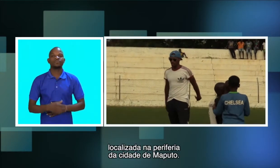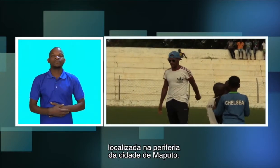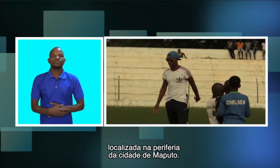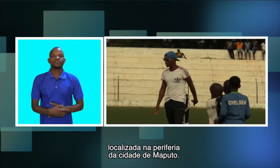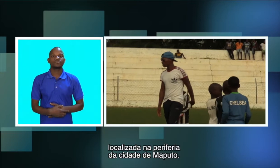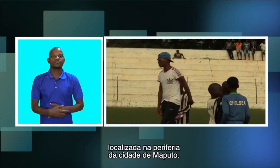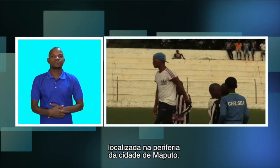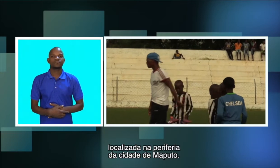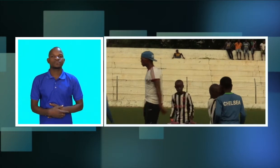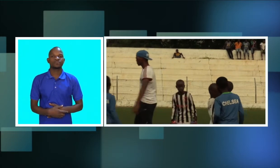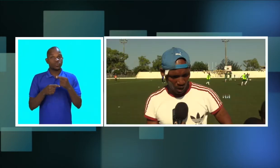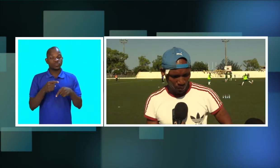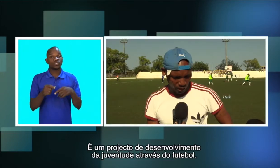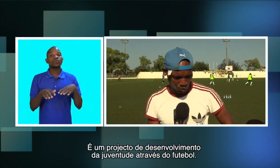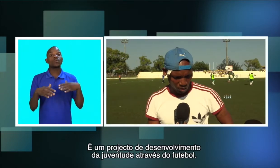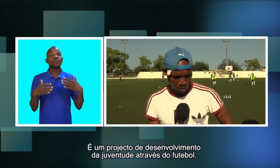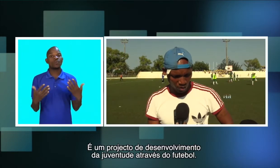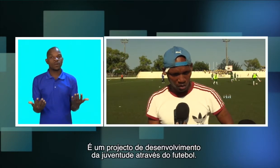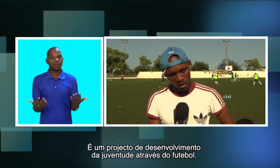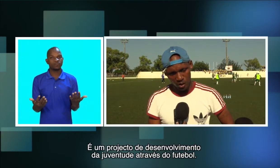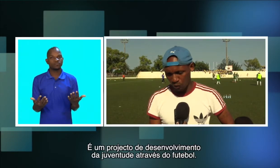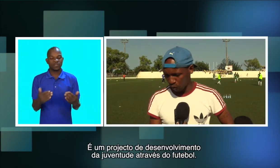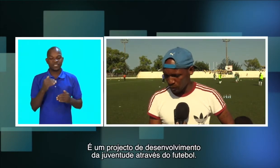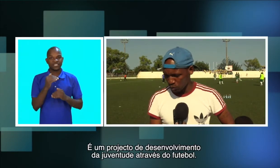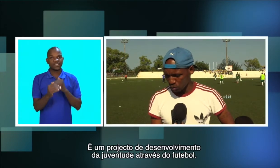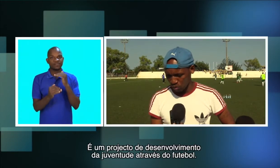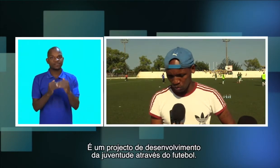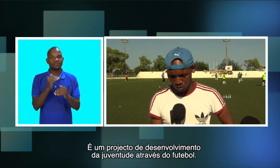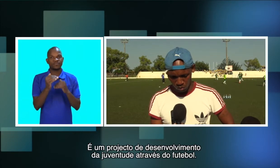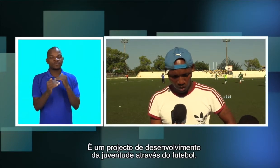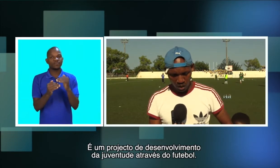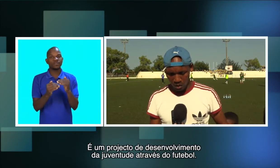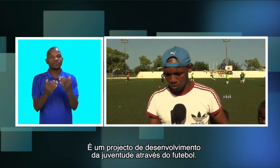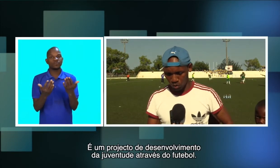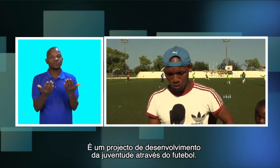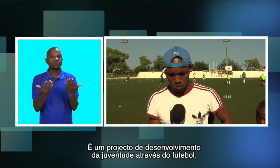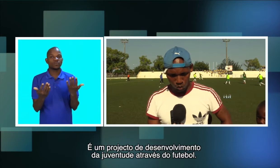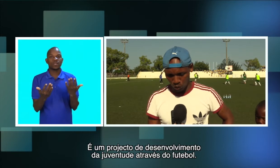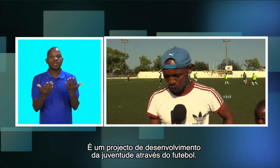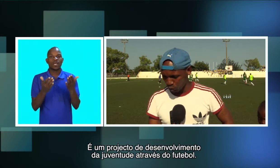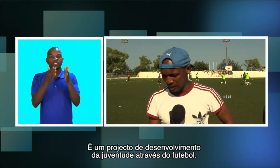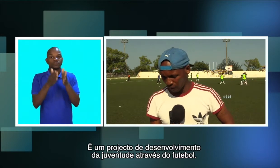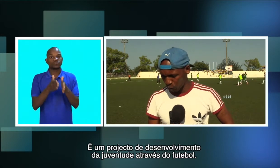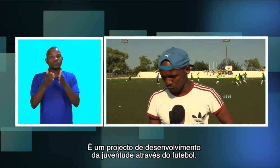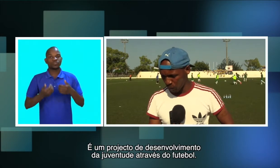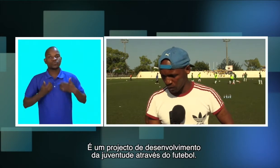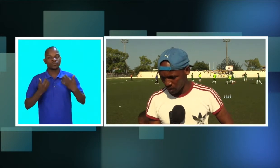cidade de Maputo. É um projeto de desenvolvimento da juventude através do futebol, não é?